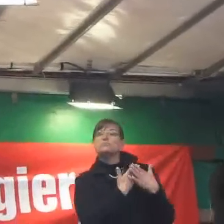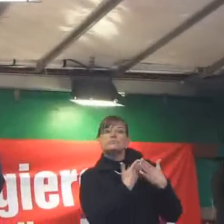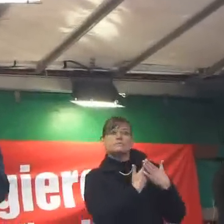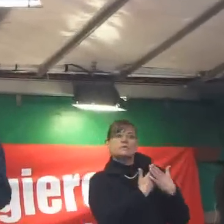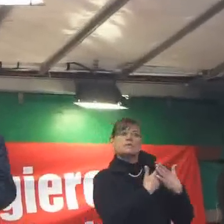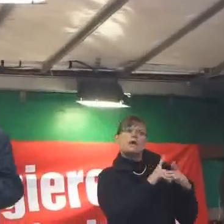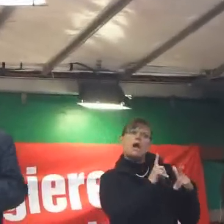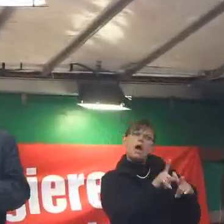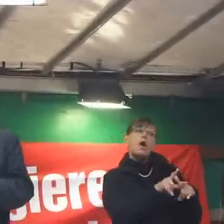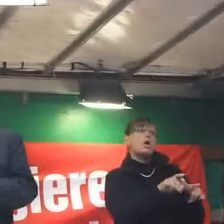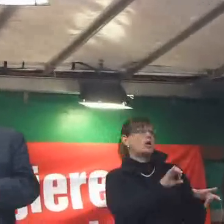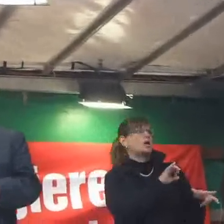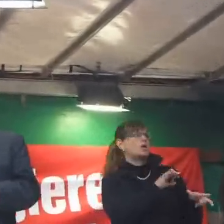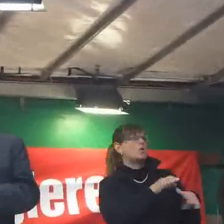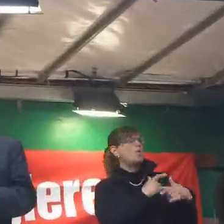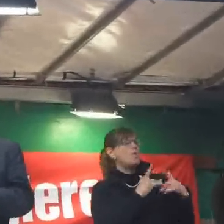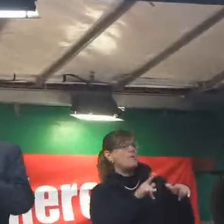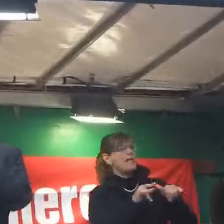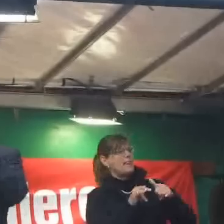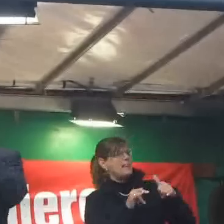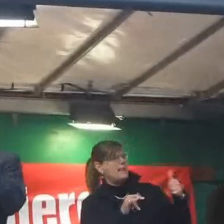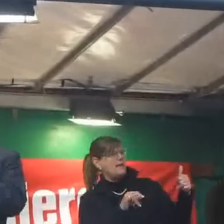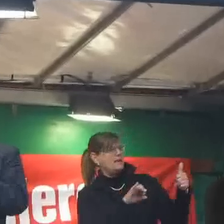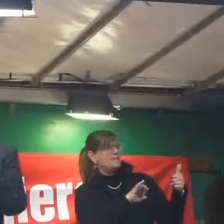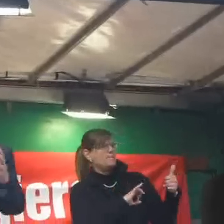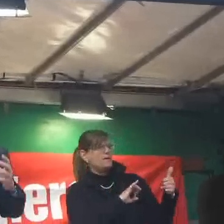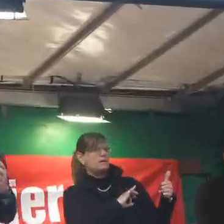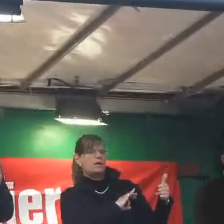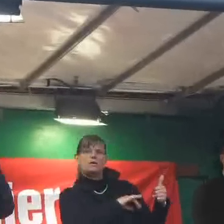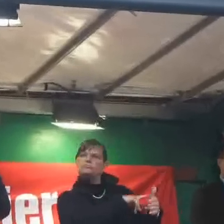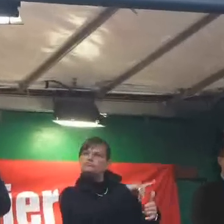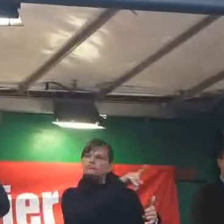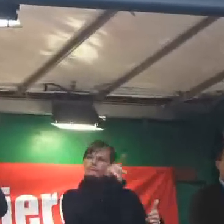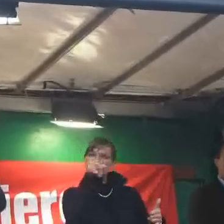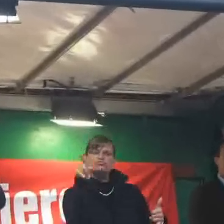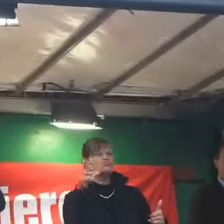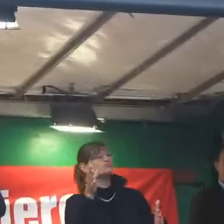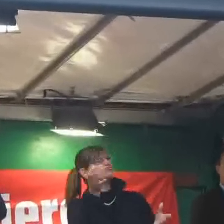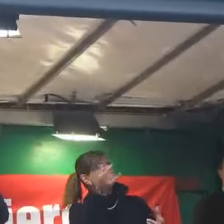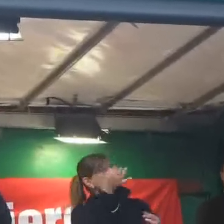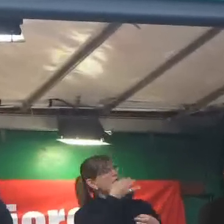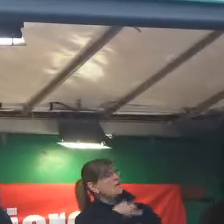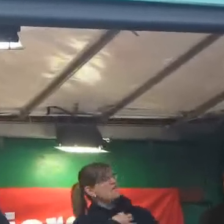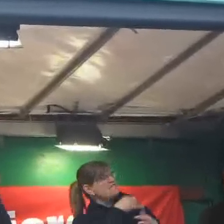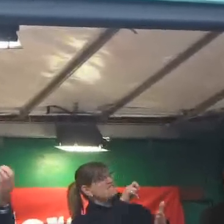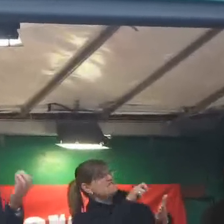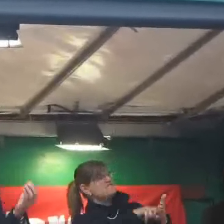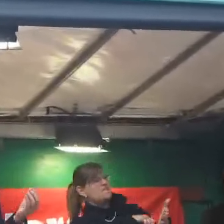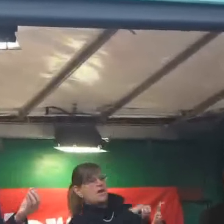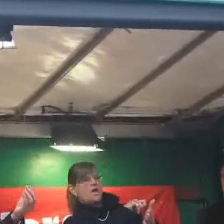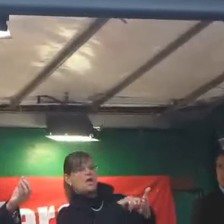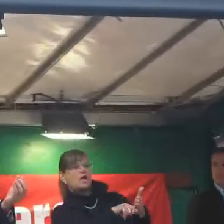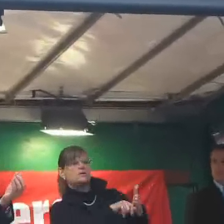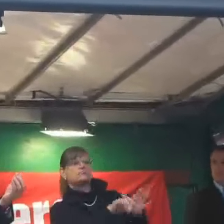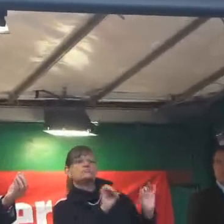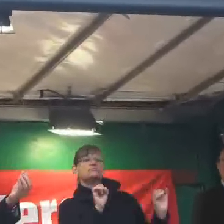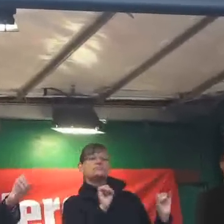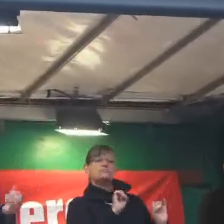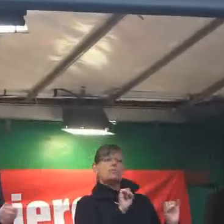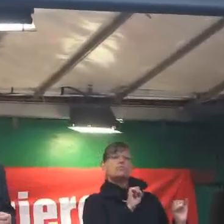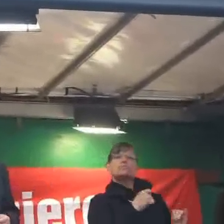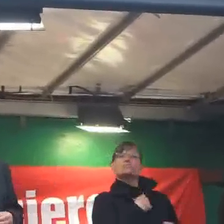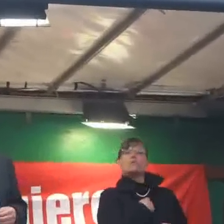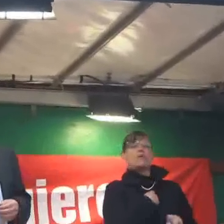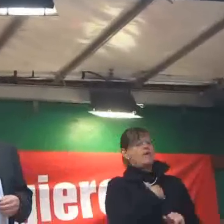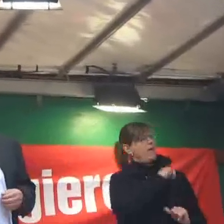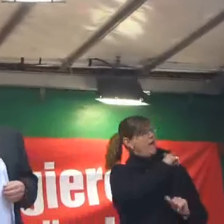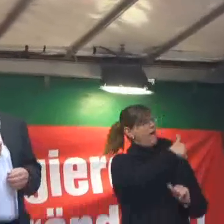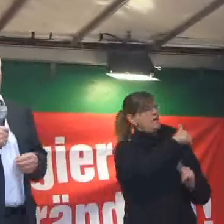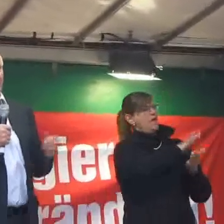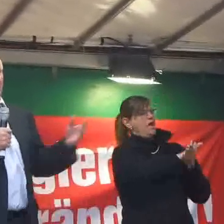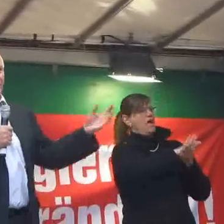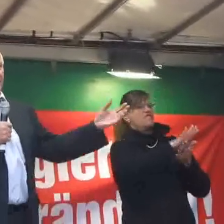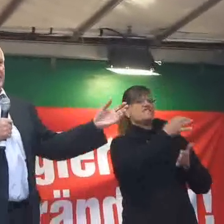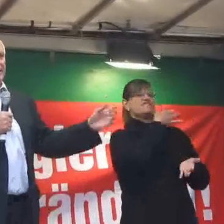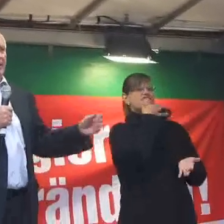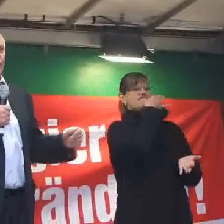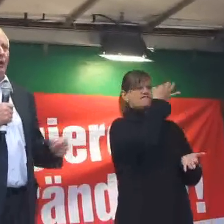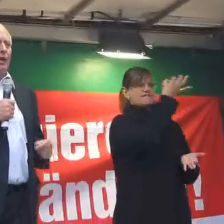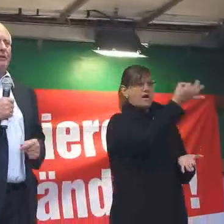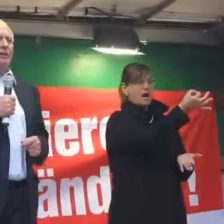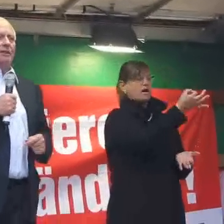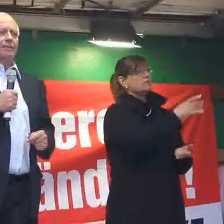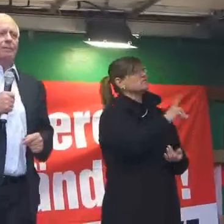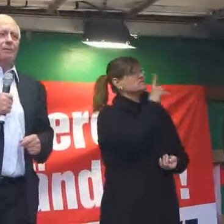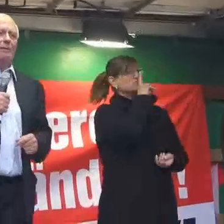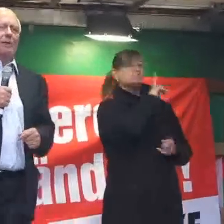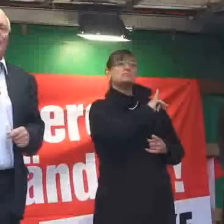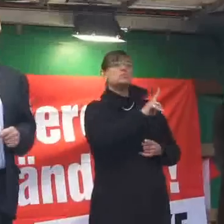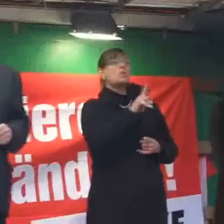Linke sagen. Werden Sie uns bitte aus dem Grund, weil wir die einzige Partei sind, die eine ganz platte Frage stellt. Nicht nur, was ist